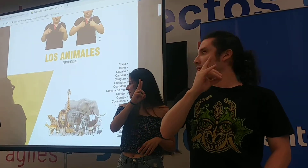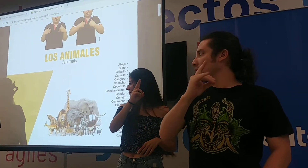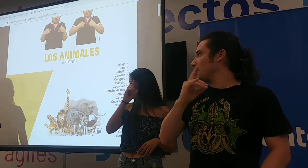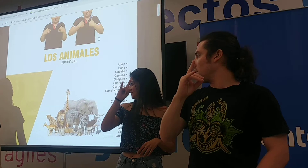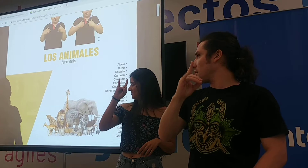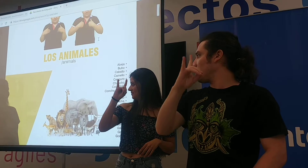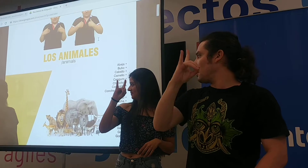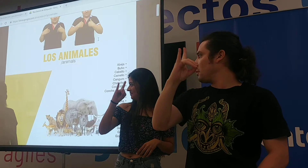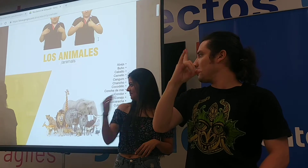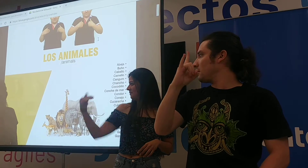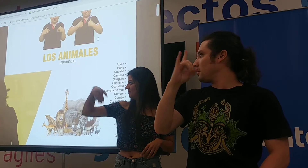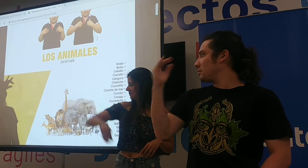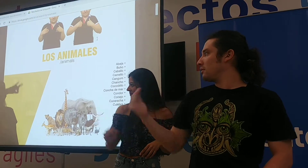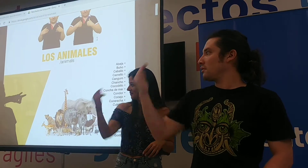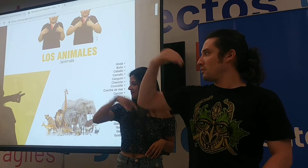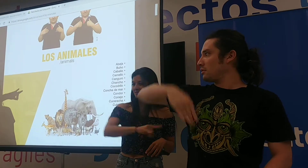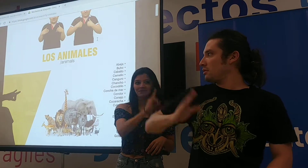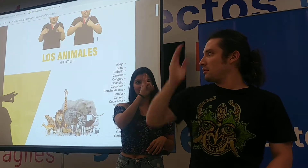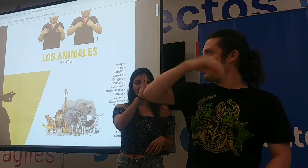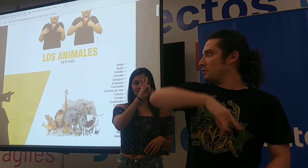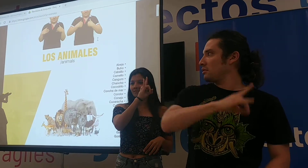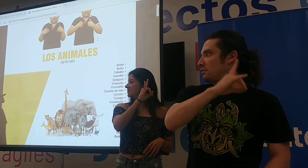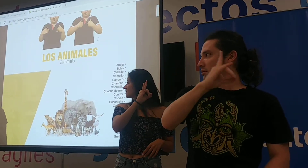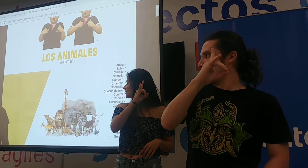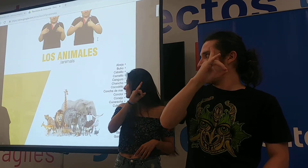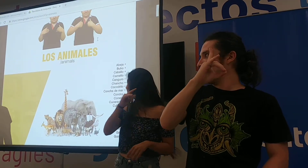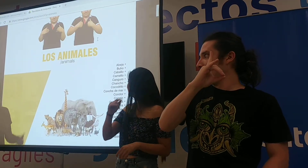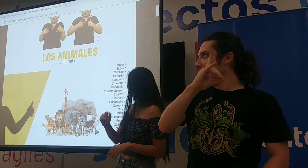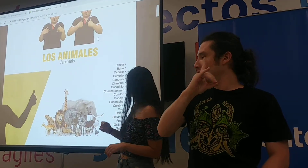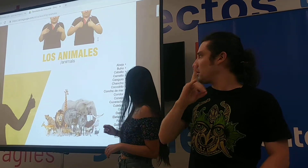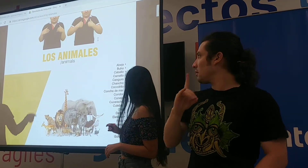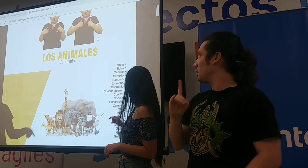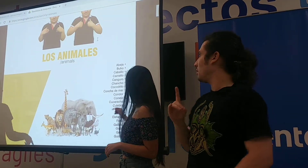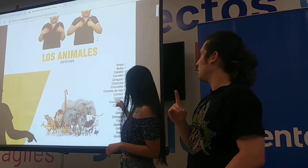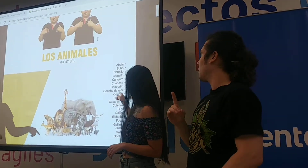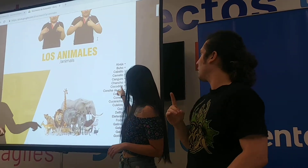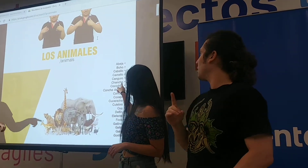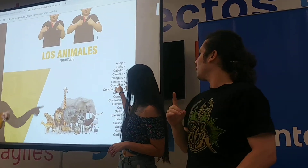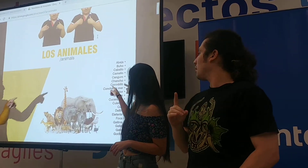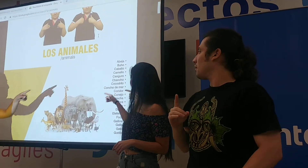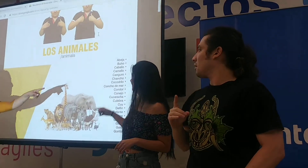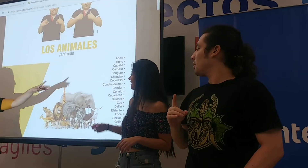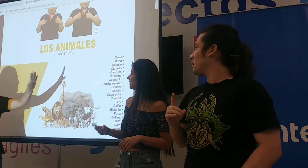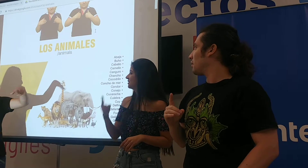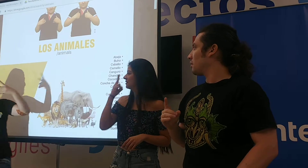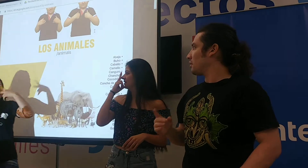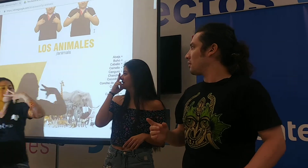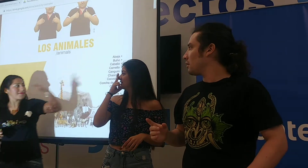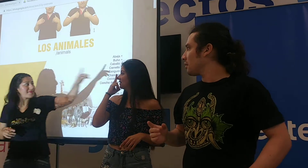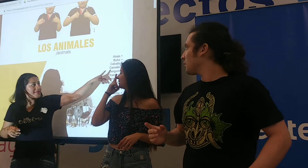Así es Muy bien Mire